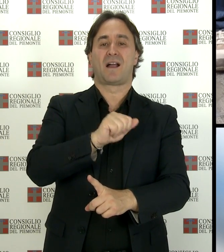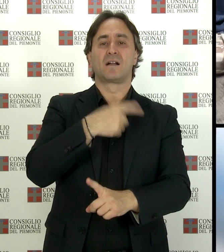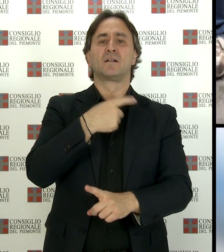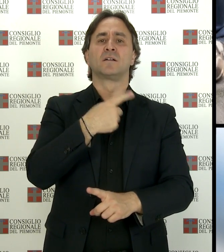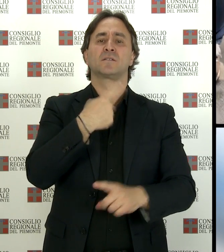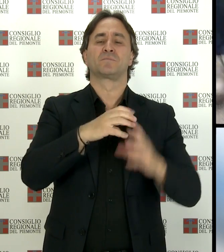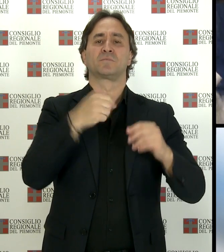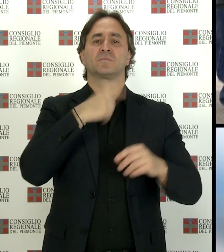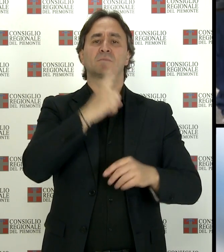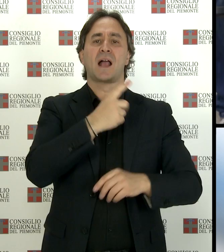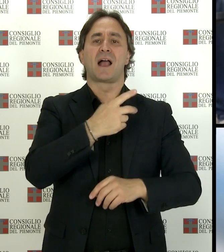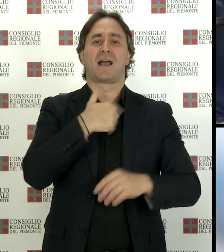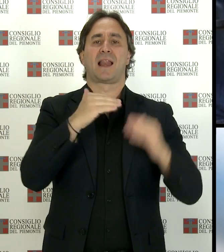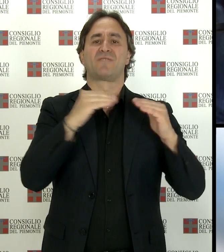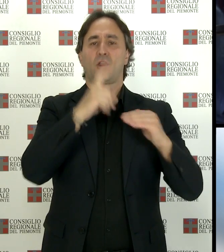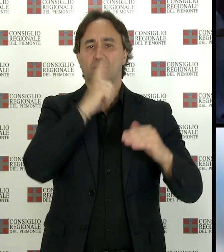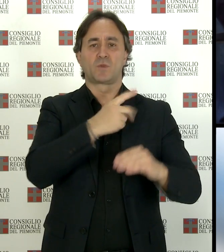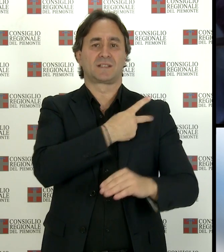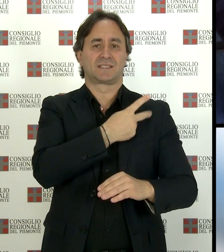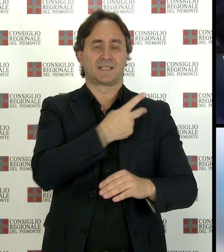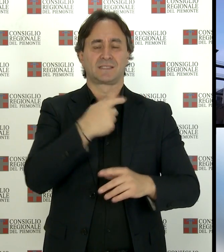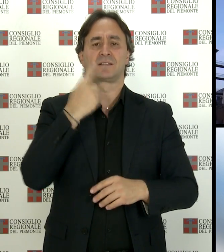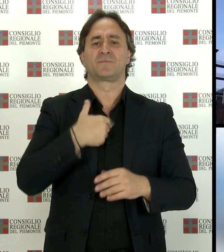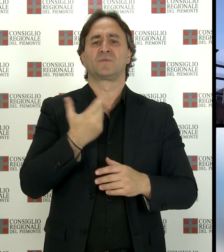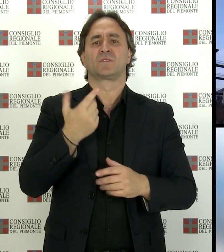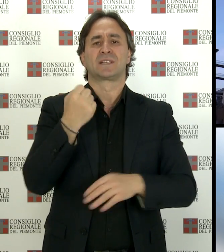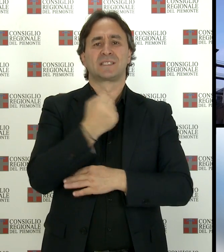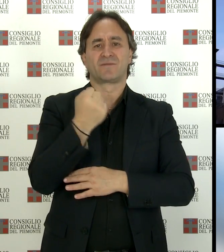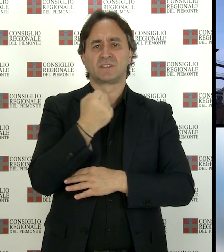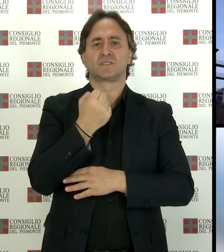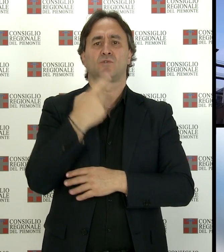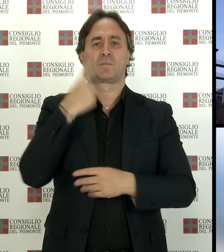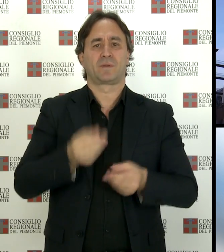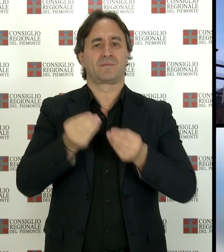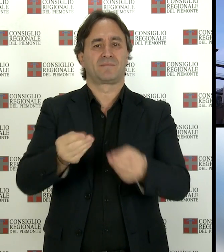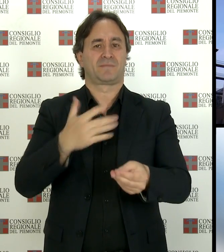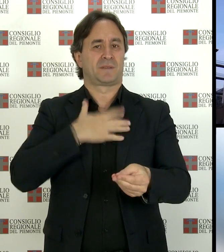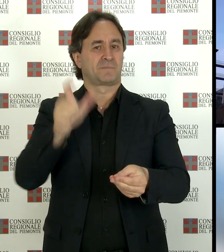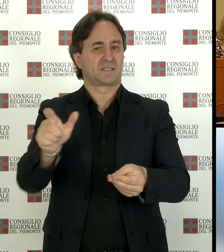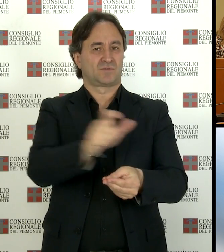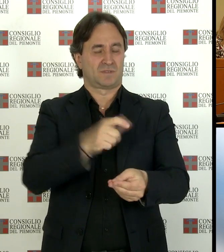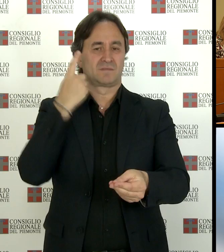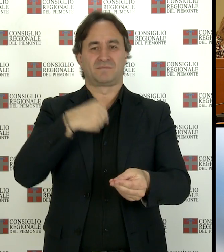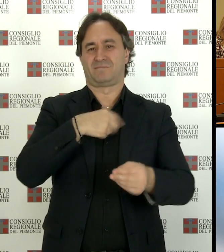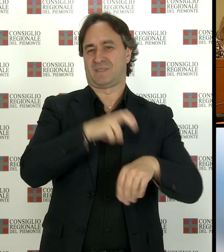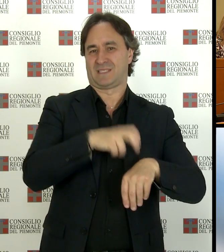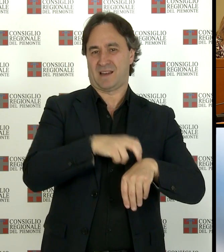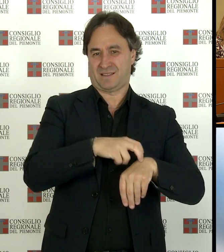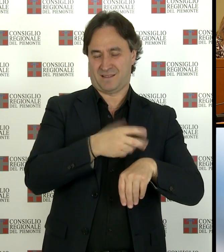assistenza cioè le attività i servizi e le prestazioni garantite ai cittadini del servizio sanitario nazionale le principali novità